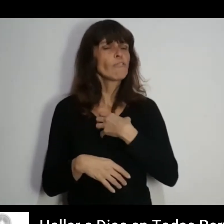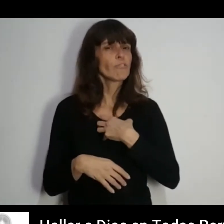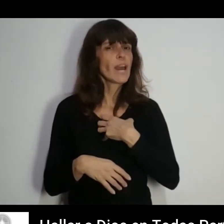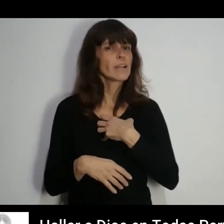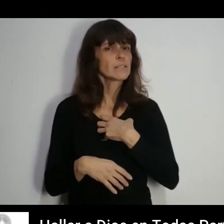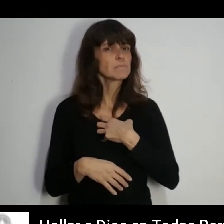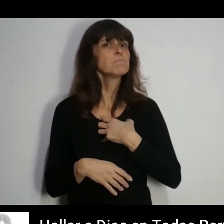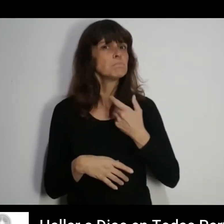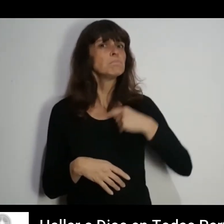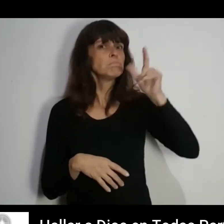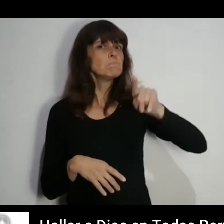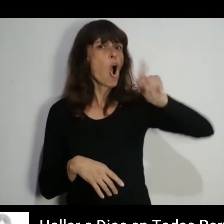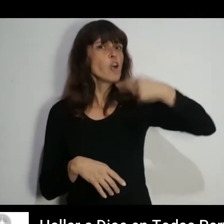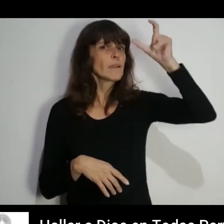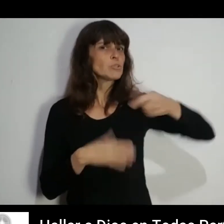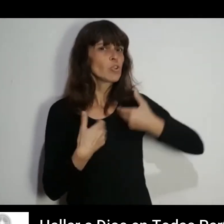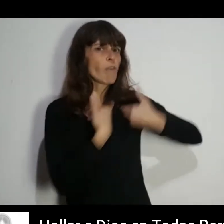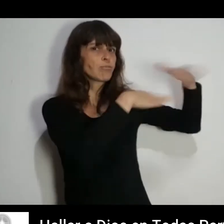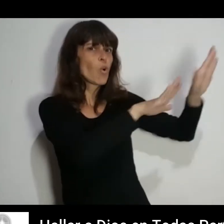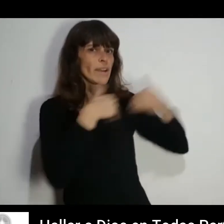confiar en la voluntad de alguien fuera de mí